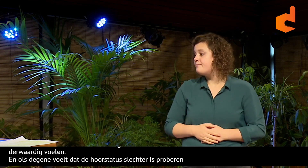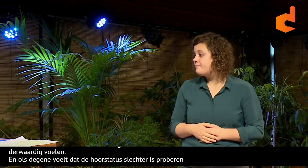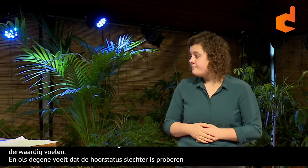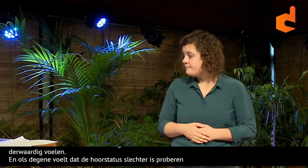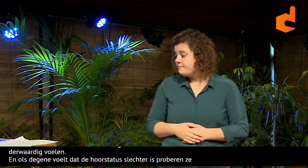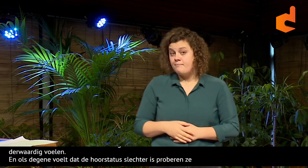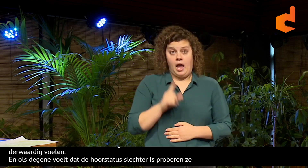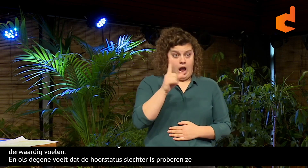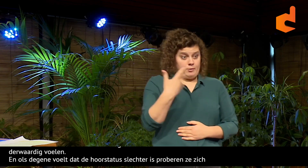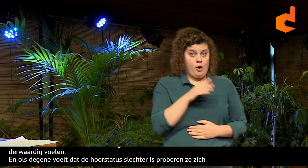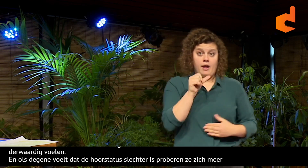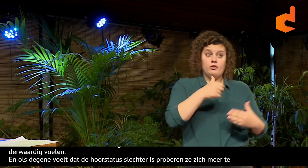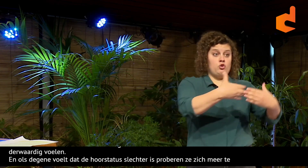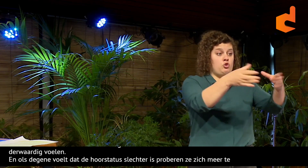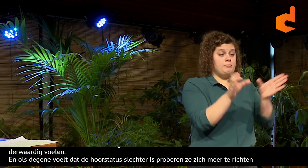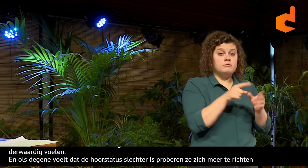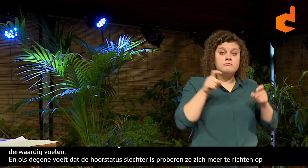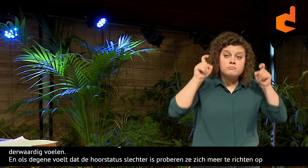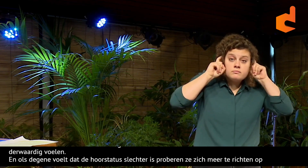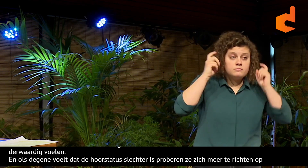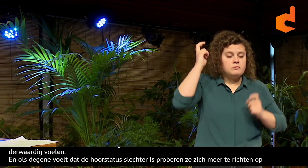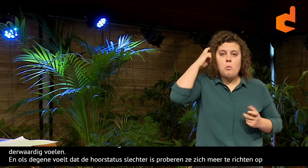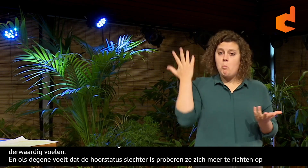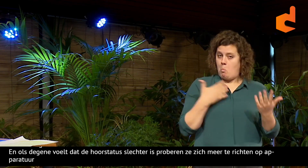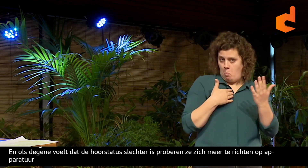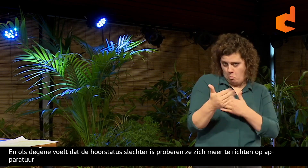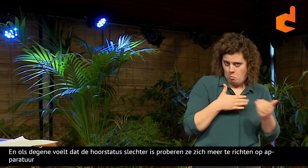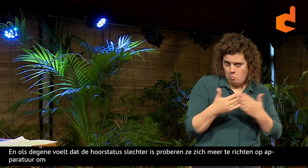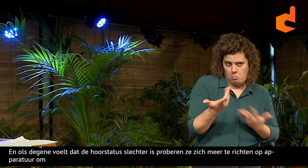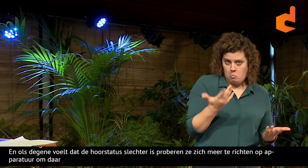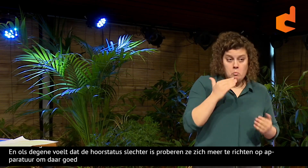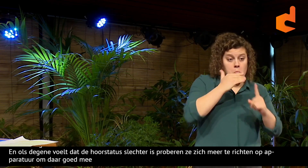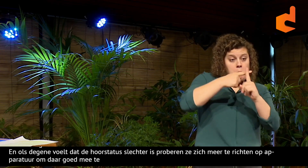hoorapparatuur om daar nog goed mee te kunnen horen.